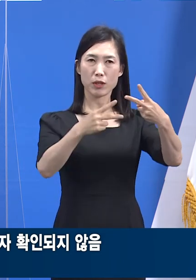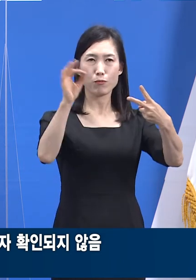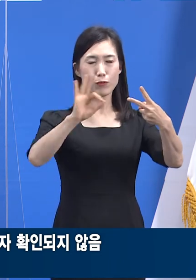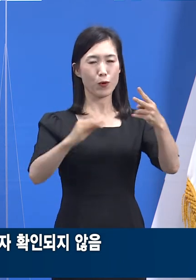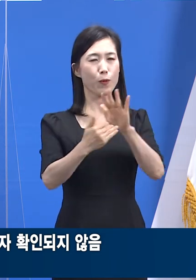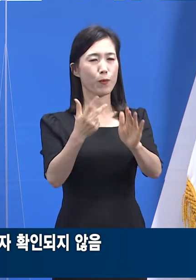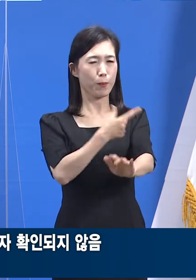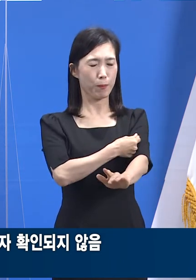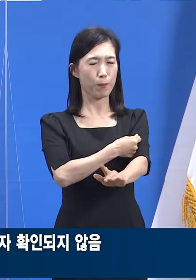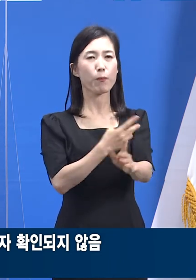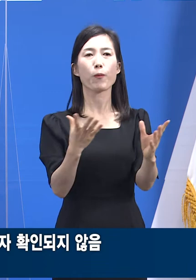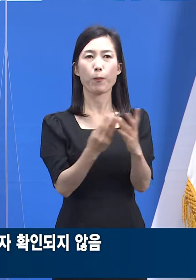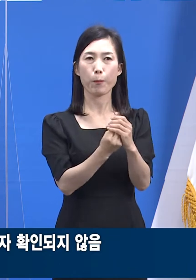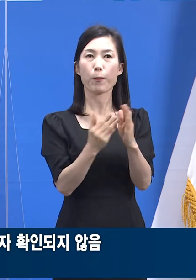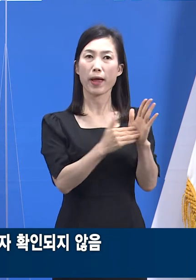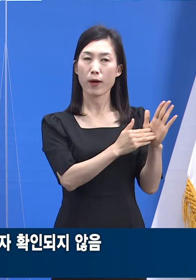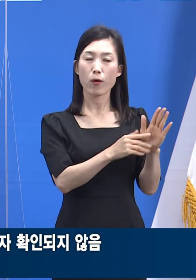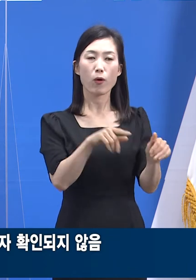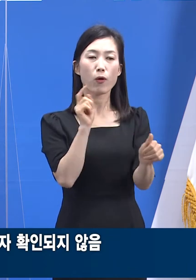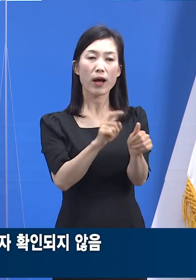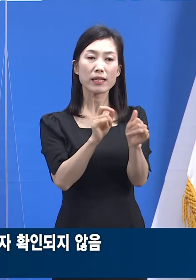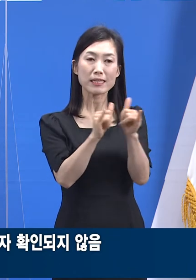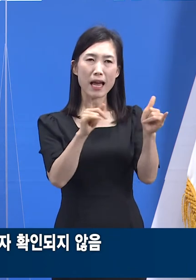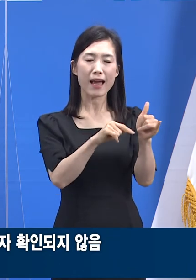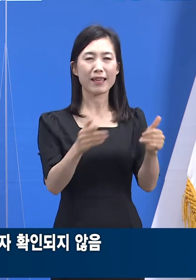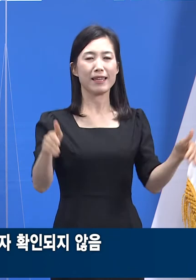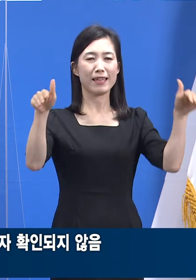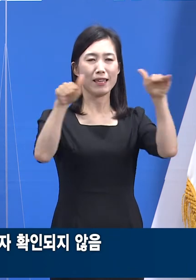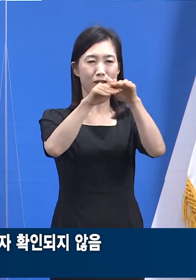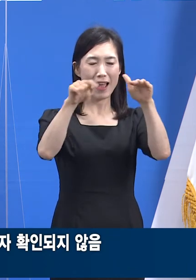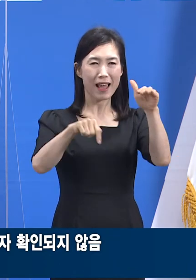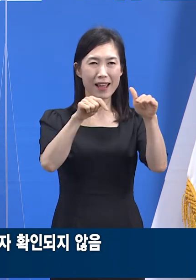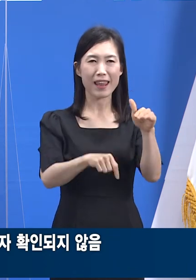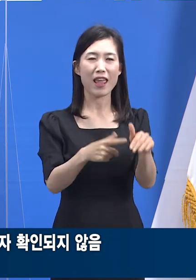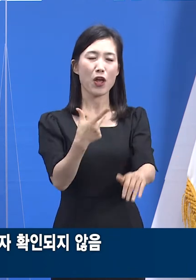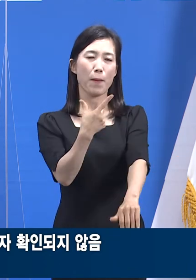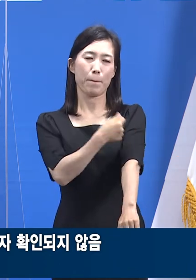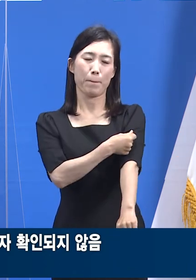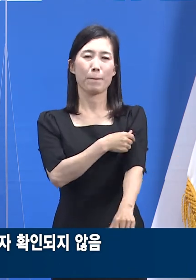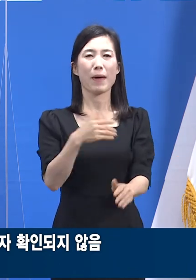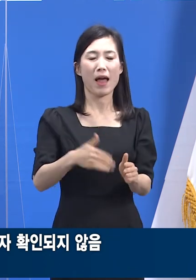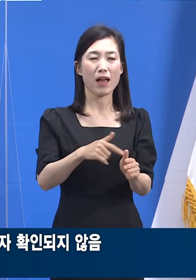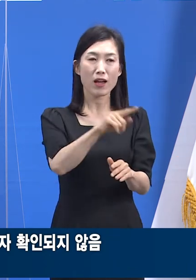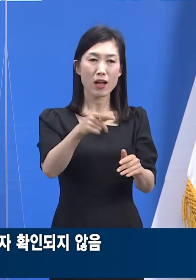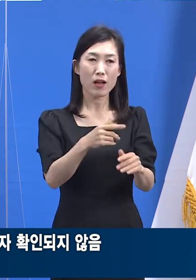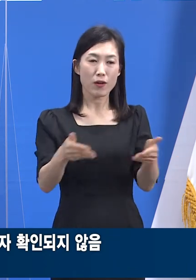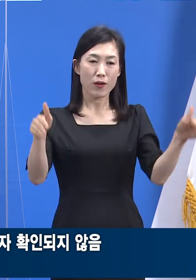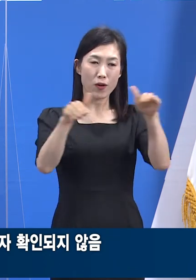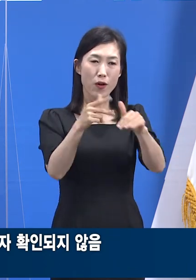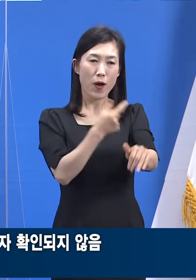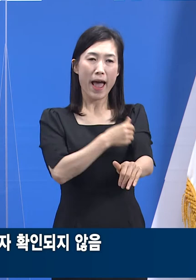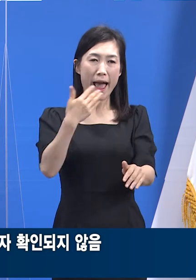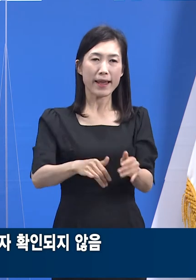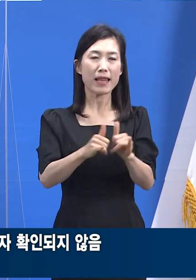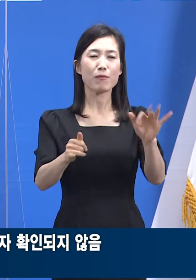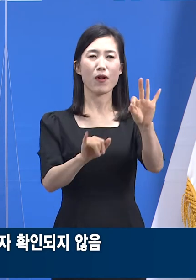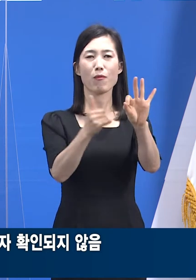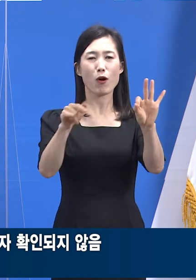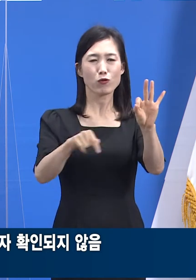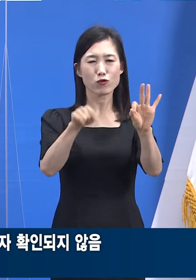접종률을 보이고 있으며 확진자는 그 기관 미접종자 10명 중 1명이었습니다.